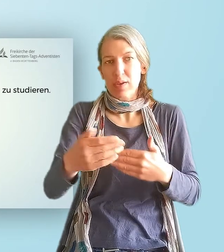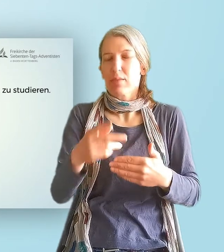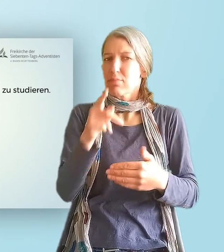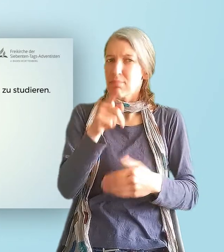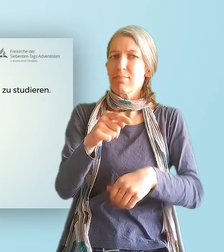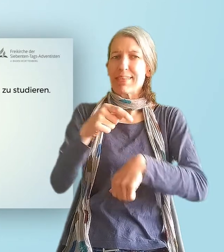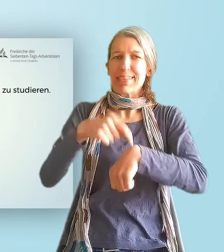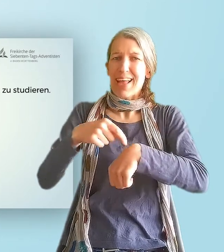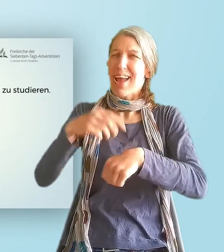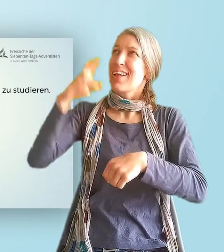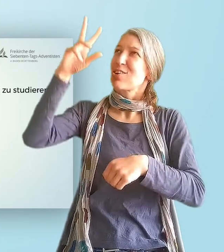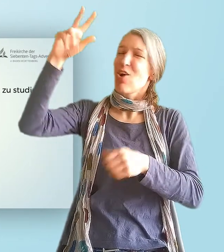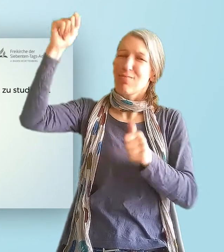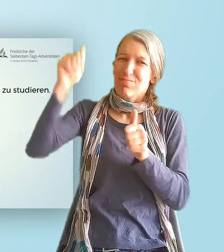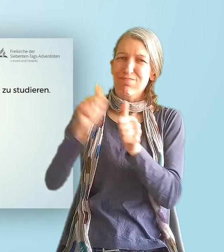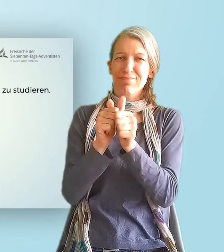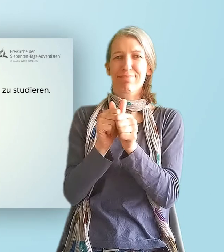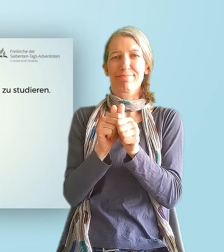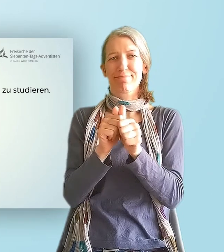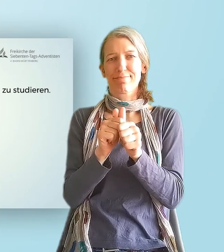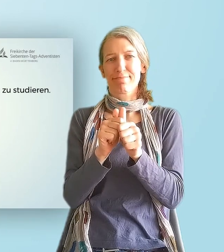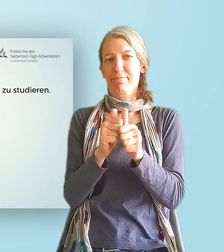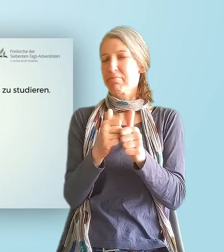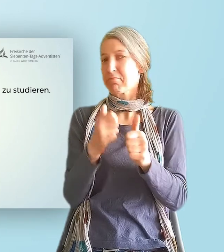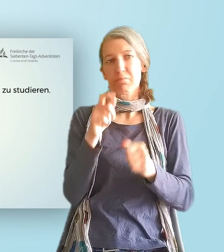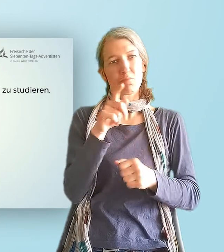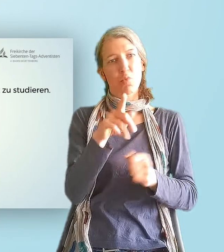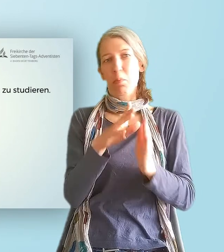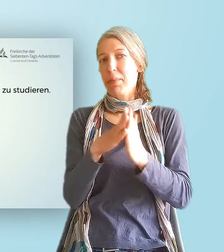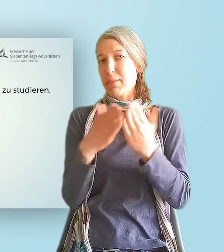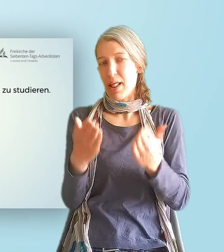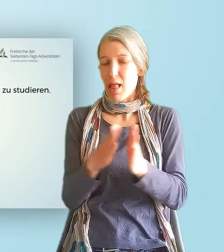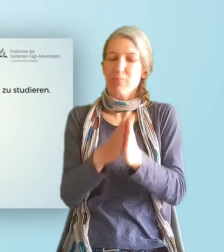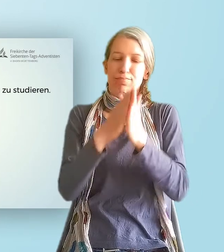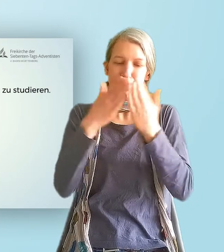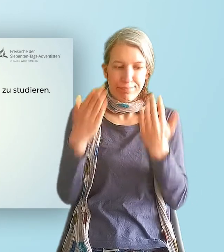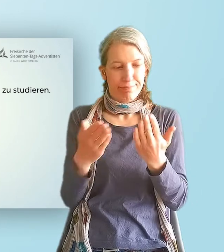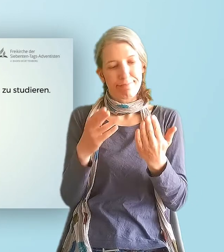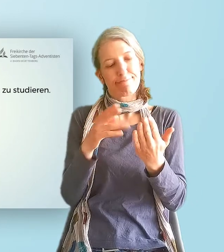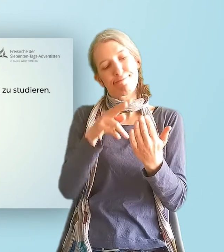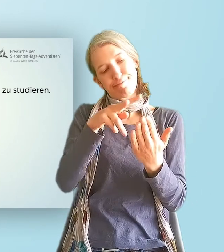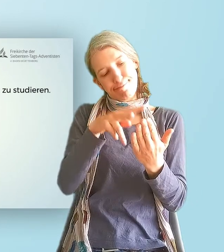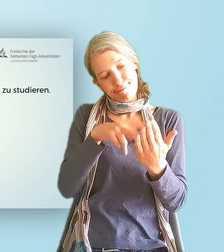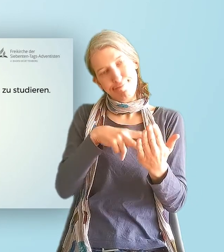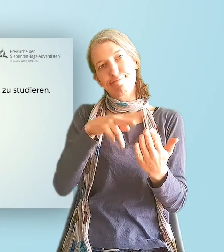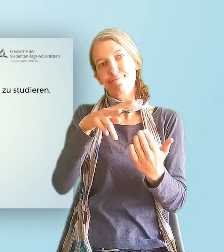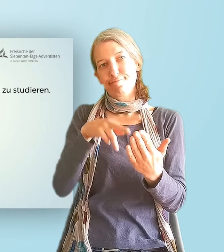Gemeinschaft mit Gott zu erleben. Schlag deine Bibel auf. Nimm dir Zeit, sein Wort zu